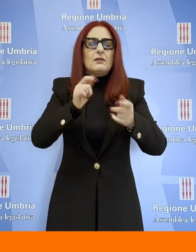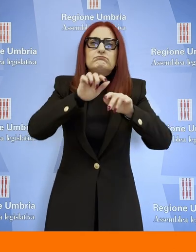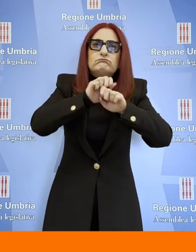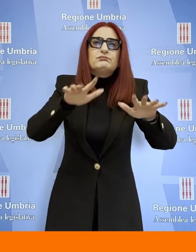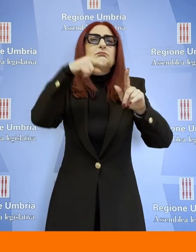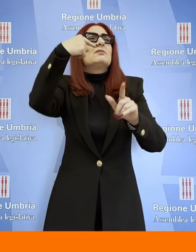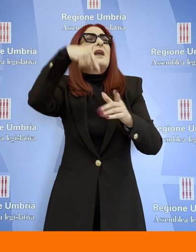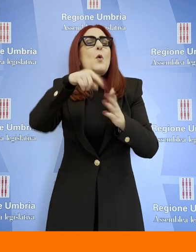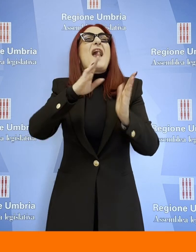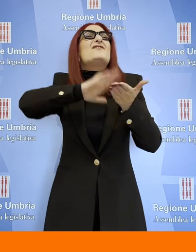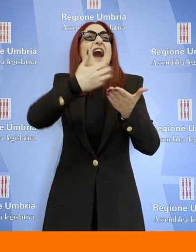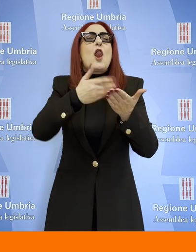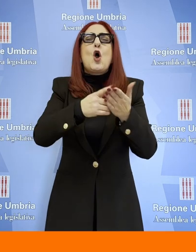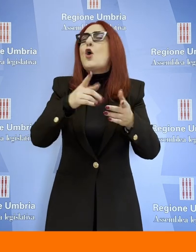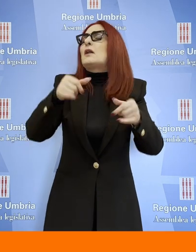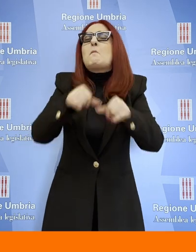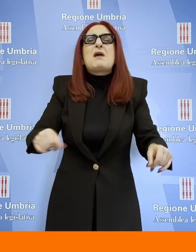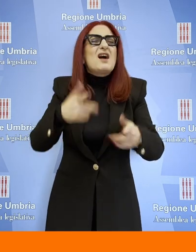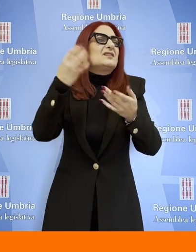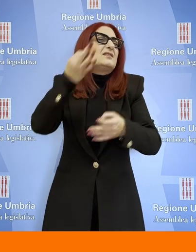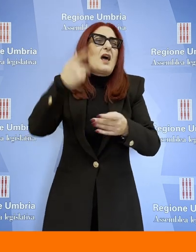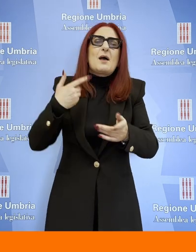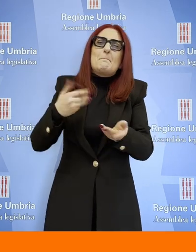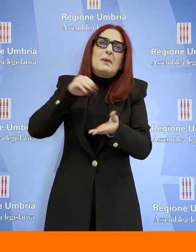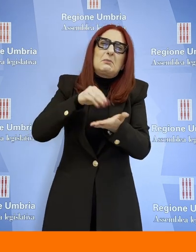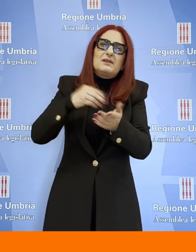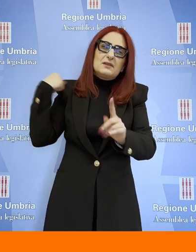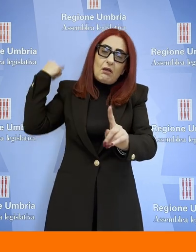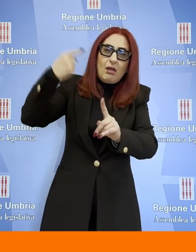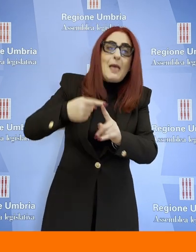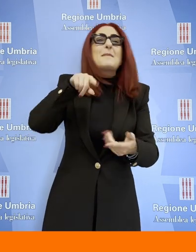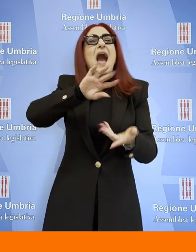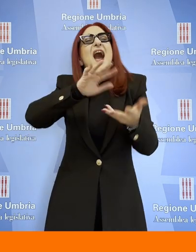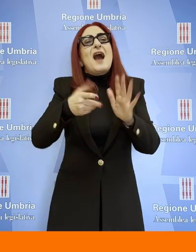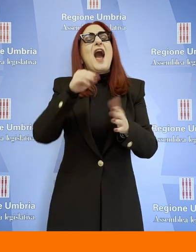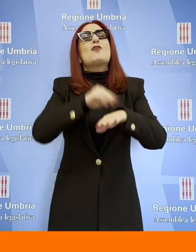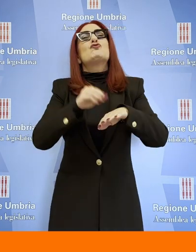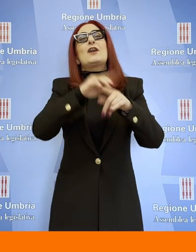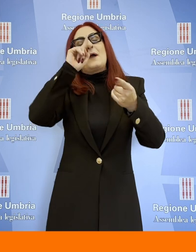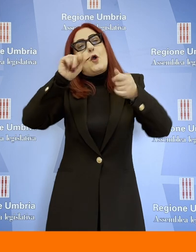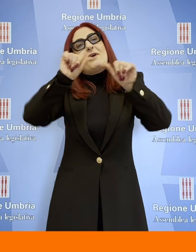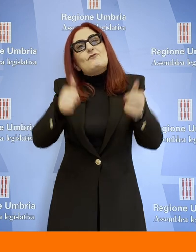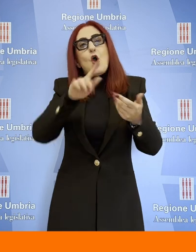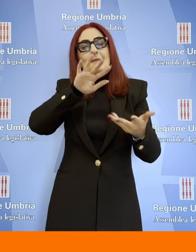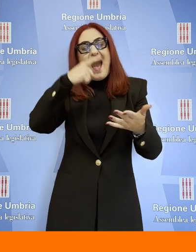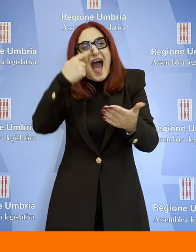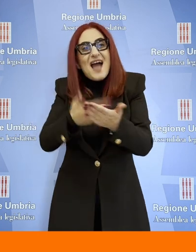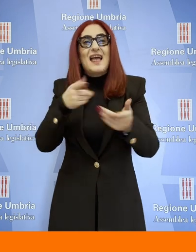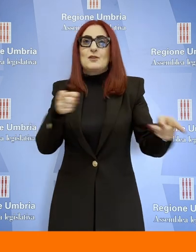al tempo di oggi credo che già sia un grande valore aggiunto per questo statuto regionale. Nello statuto sono